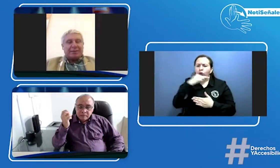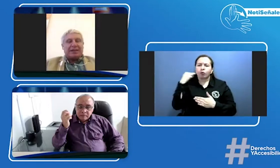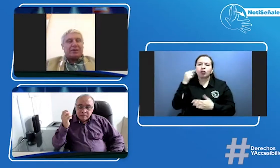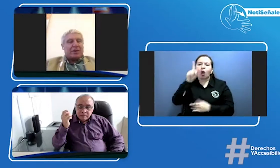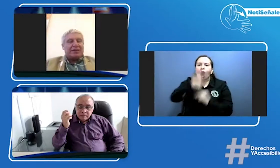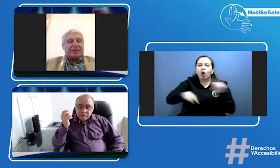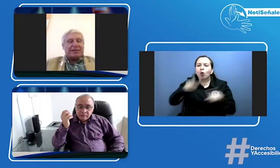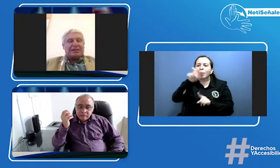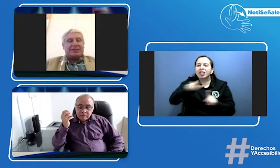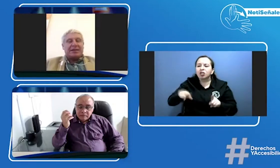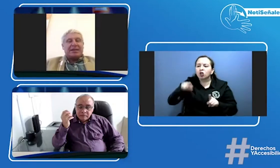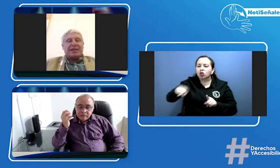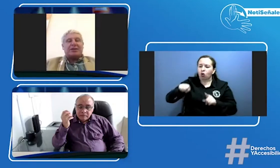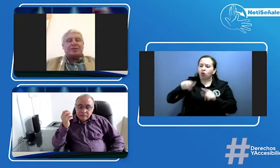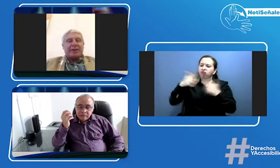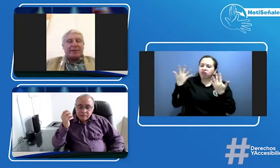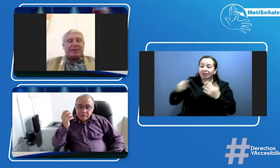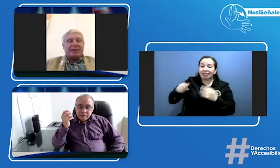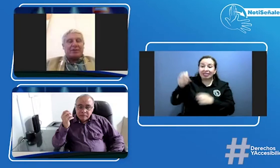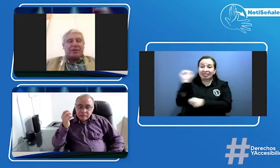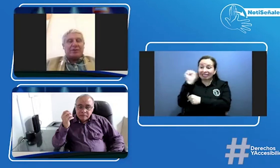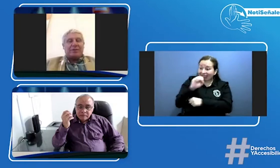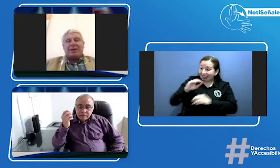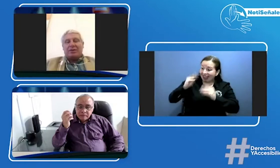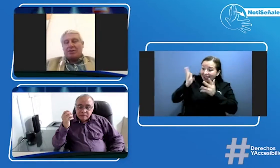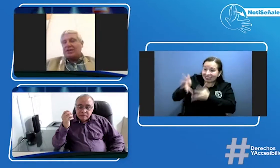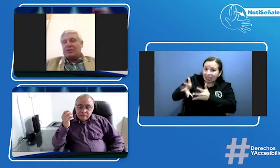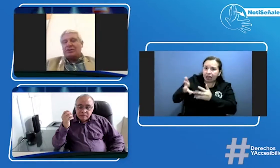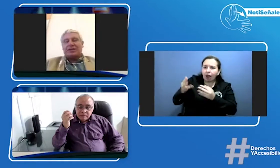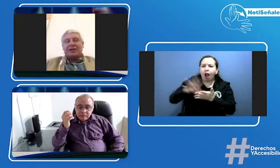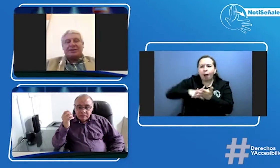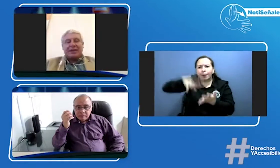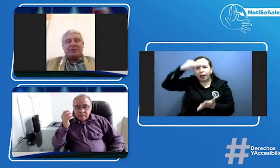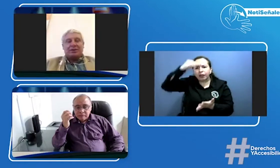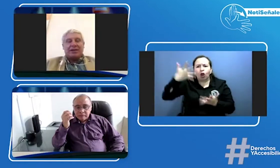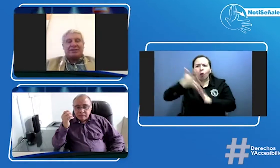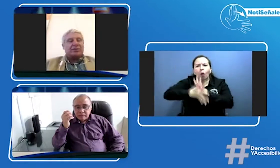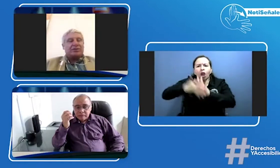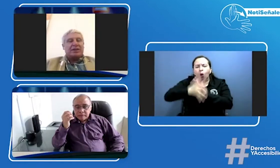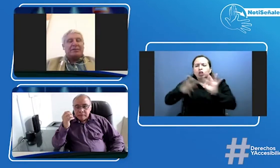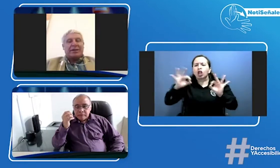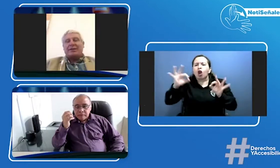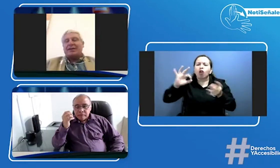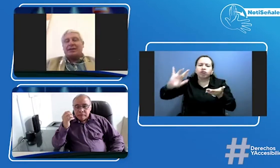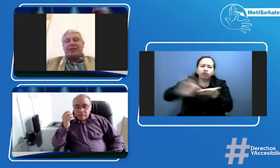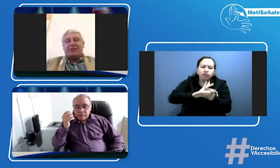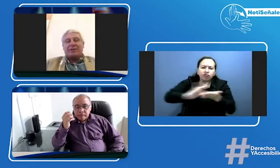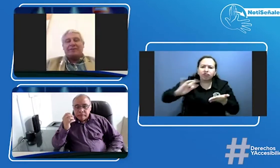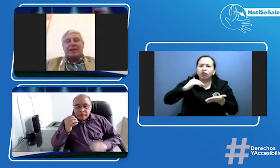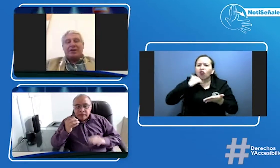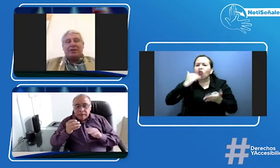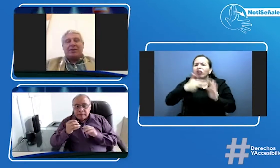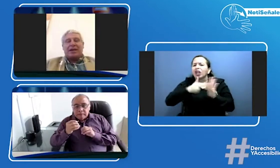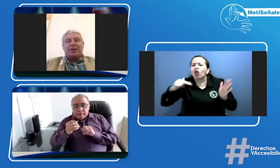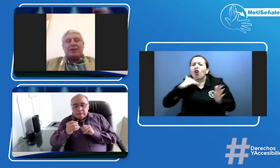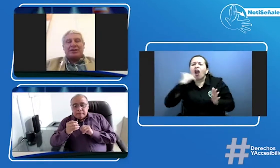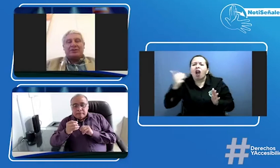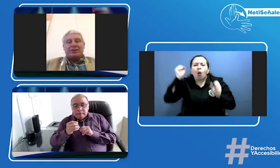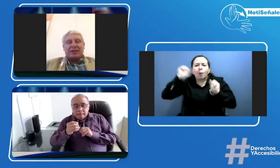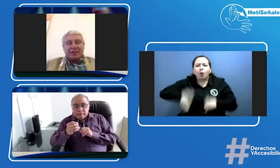de lenguaje de señas que nos permitan de alguna forma o con ayudas tecnológicas que nos permitan de alguna forma lograr el objetivo de